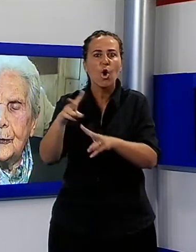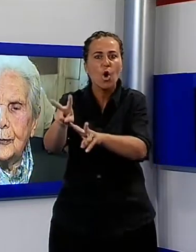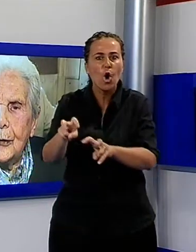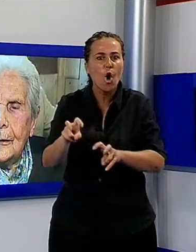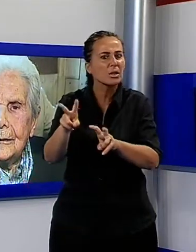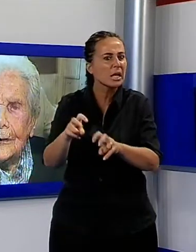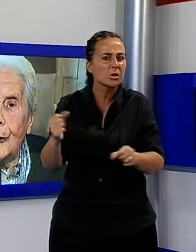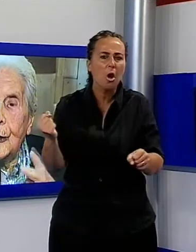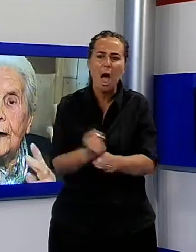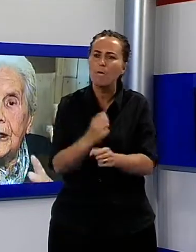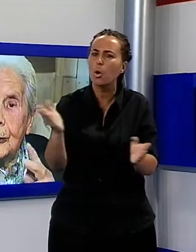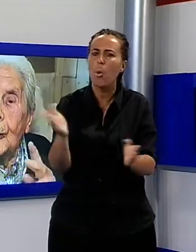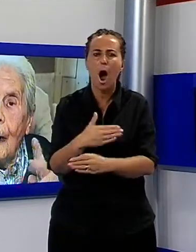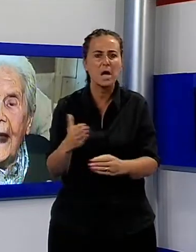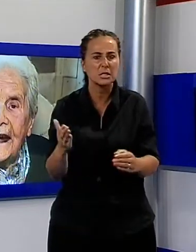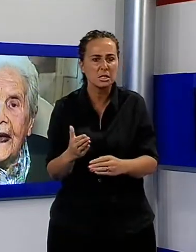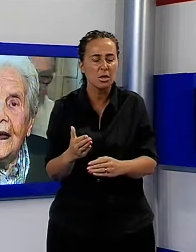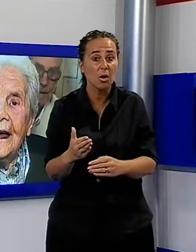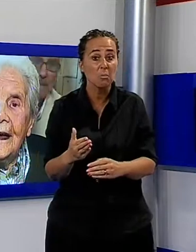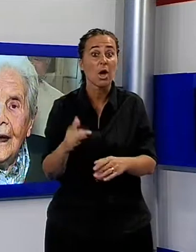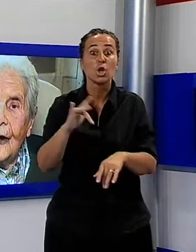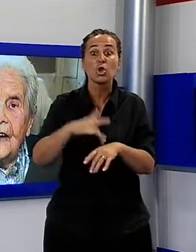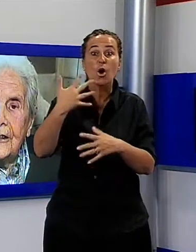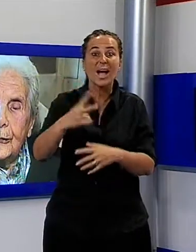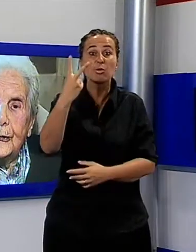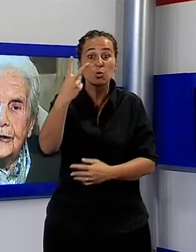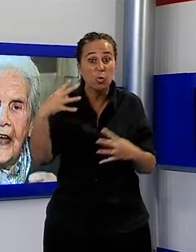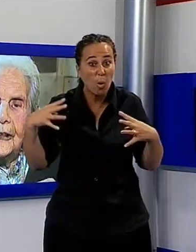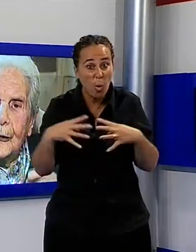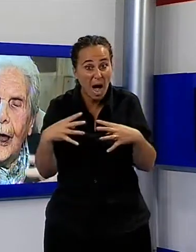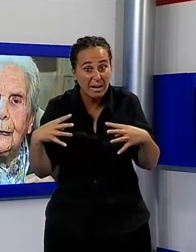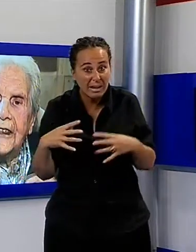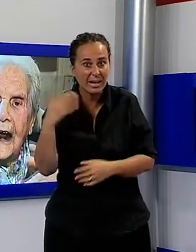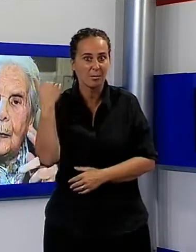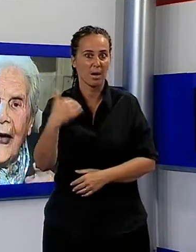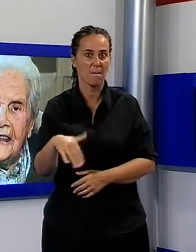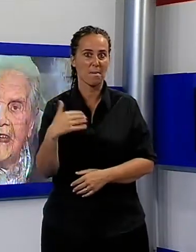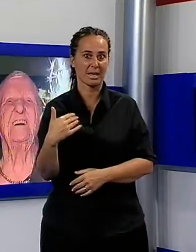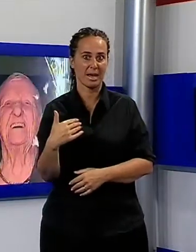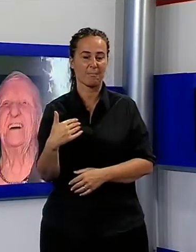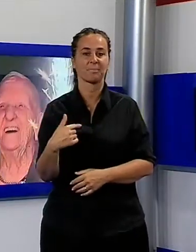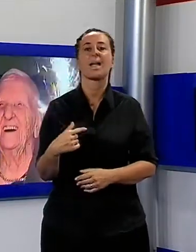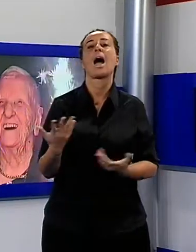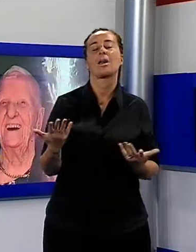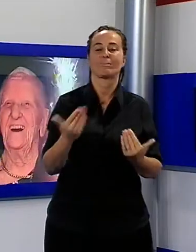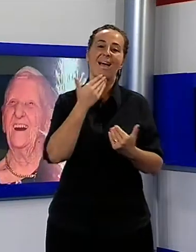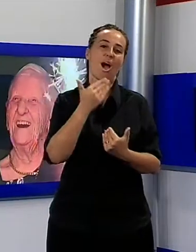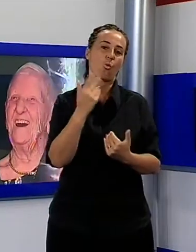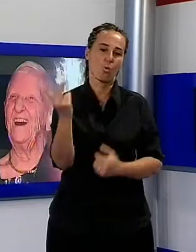tutto. Ho subito di queste... Anche noi naturalmente ci uniamo agli auguri a Ottavia Poli per i suoi cento